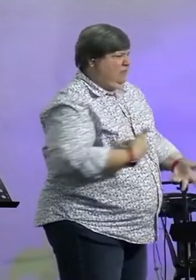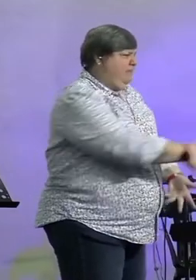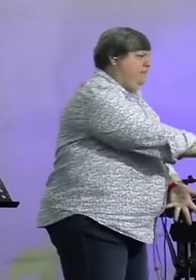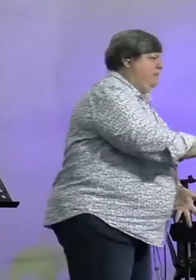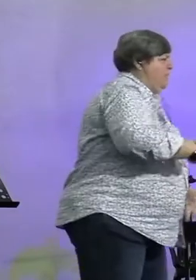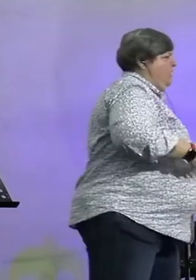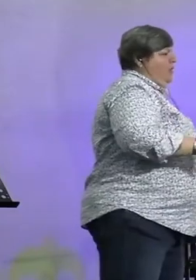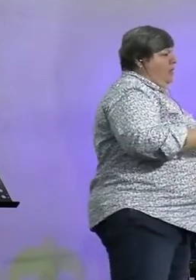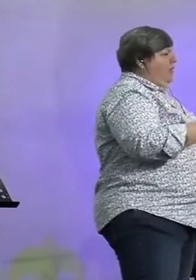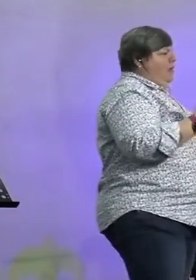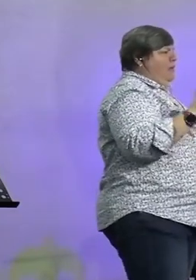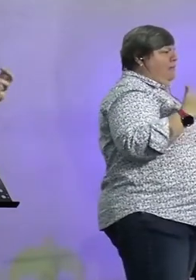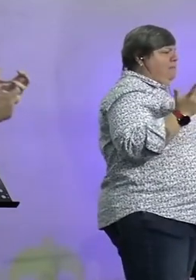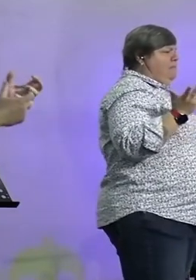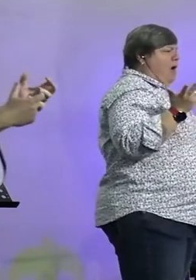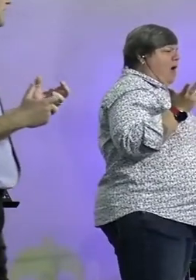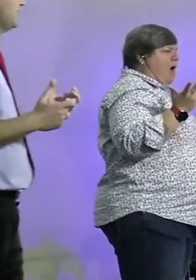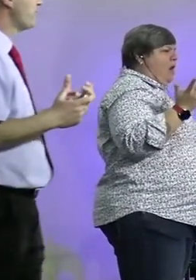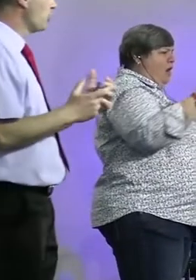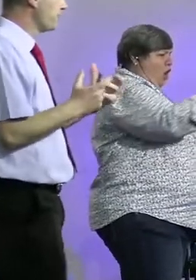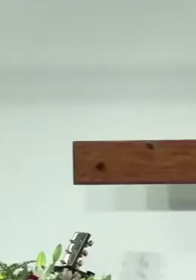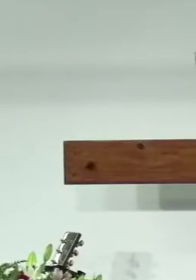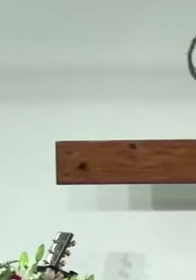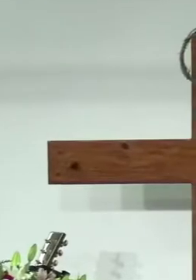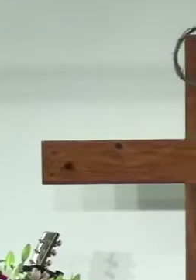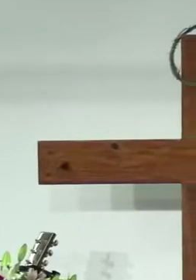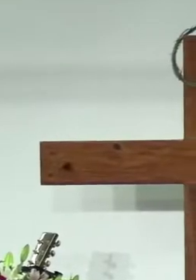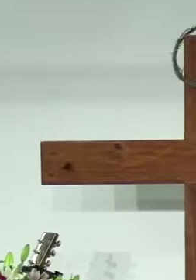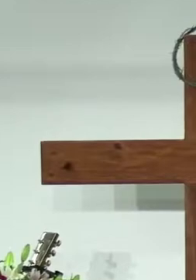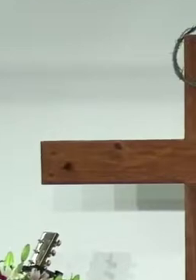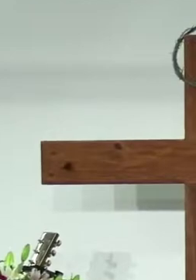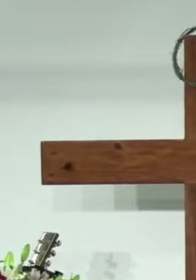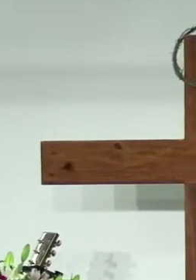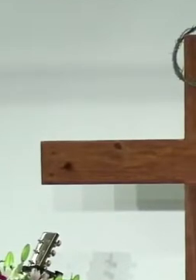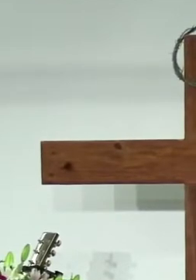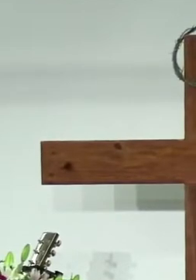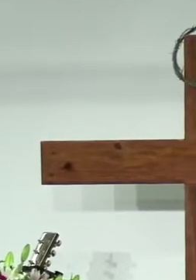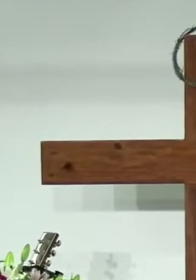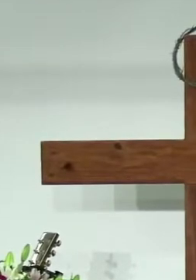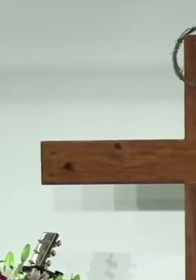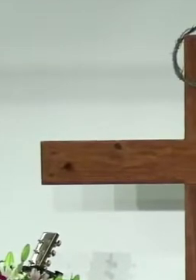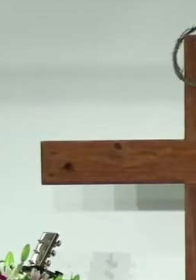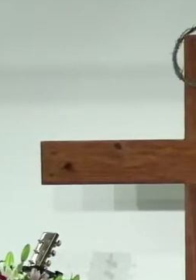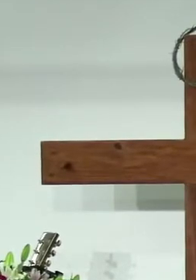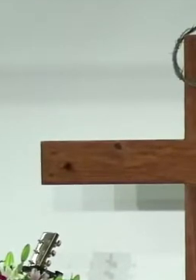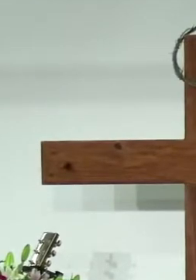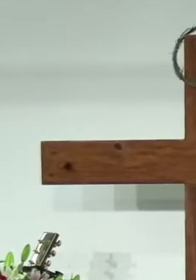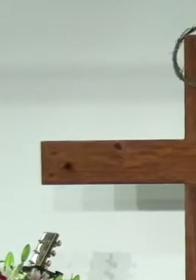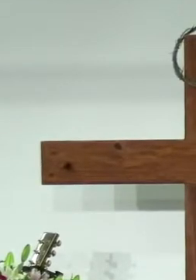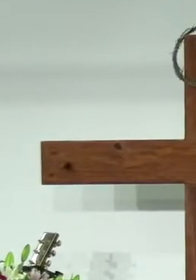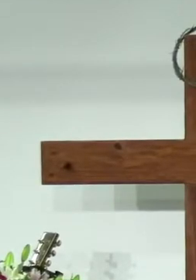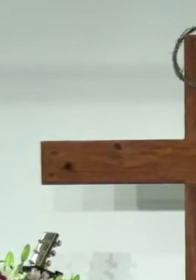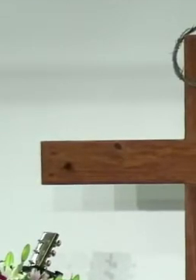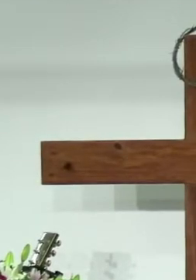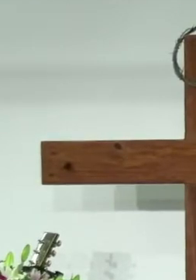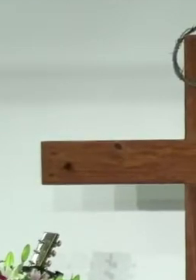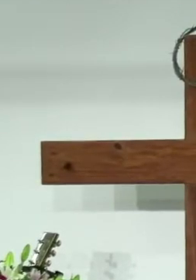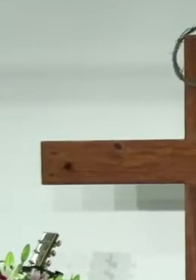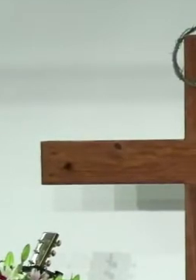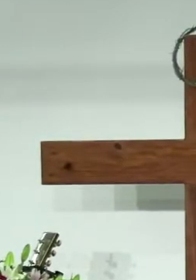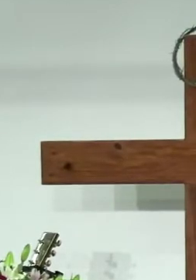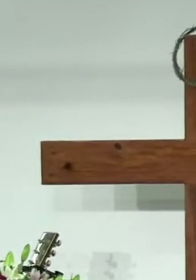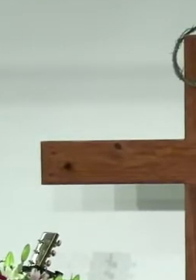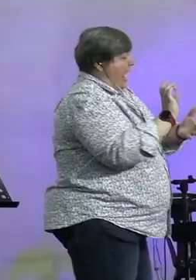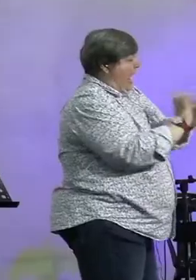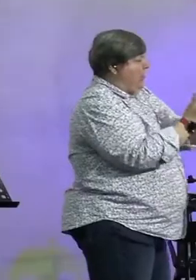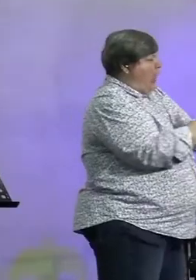hierdie verlede, wat ek en jy so aan vasthou, dit word vir ons een gemakzone, maar eindelijk wat het is, die sketangs wat ons bind, om nie volheid vir die